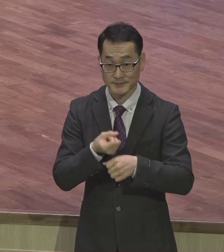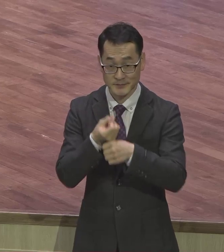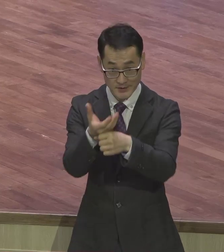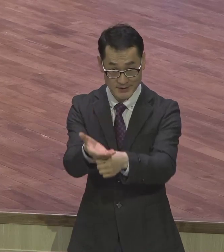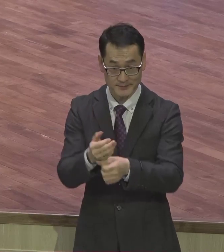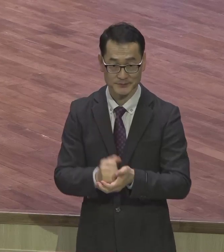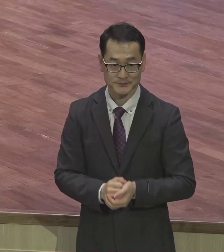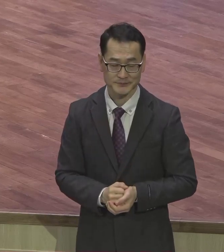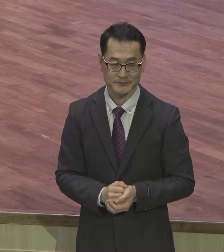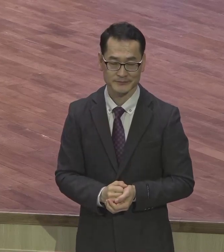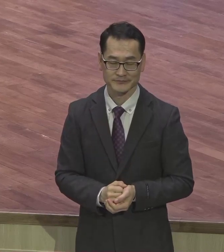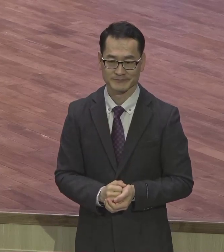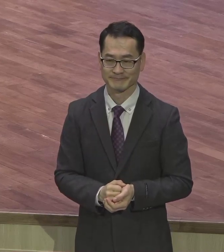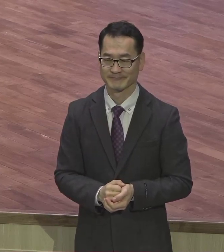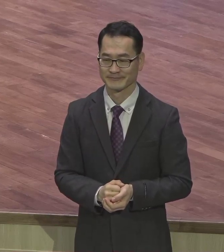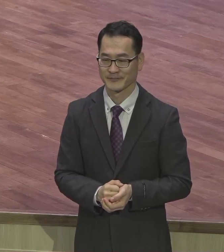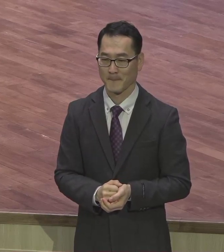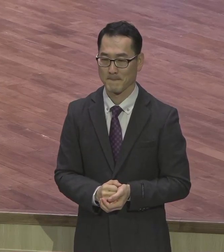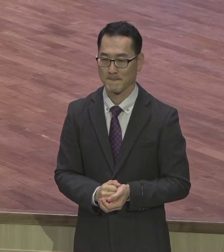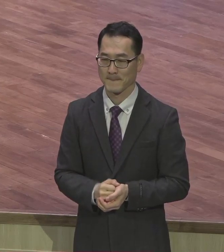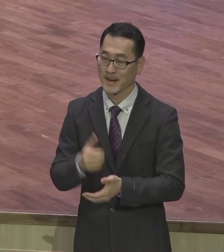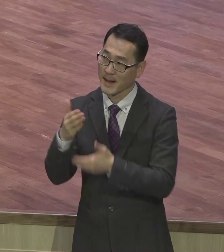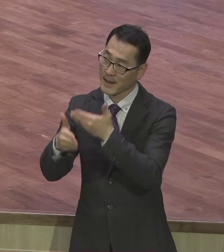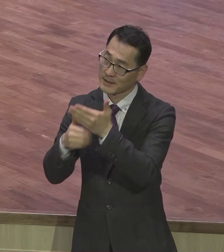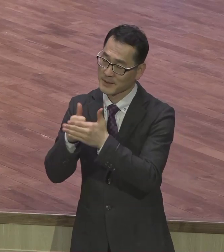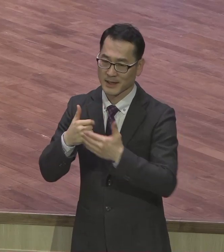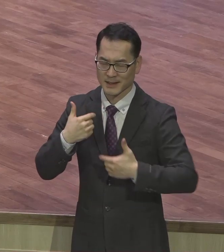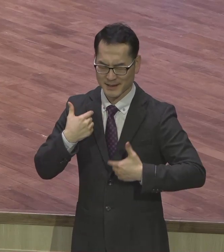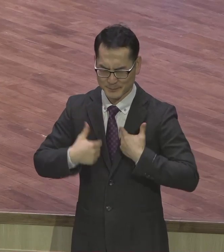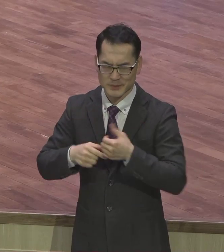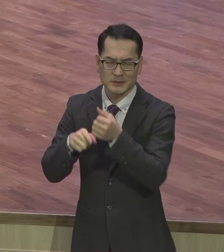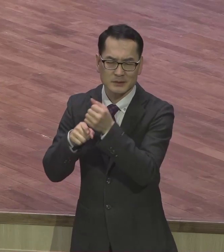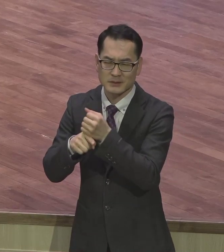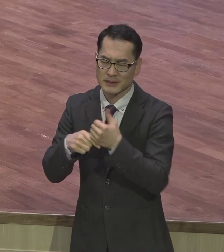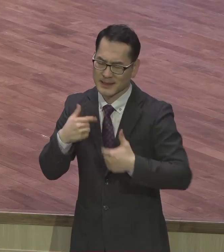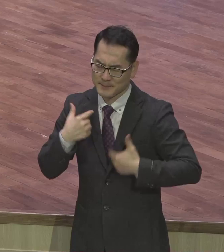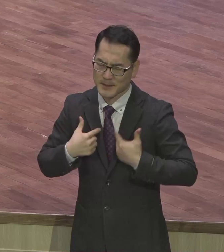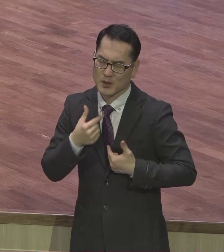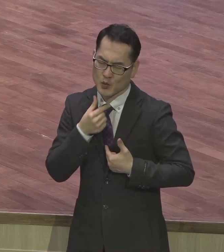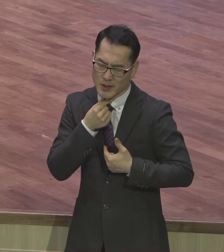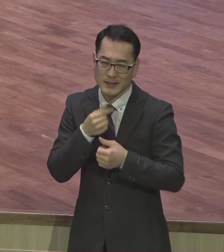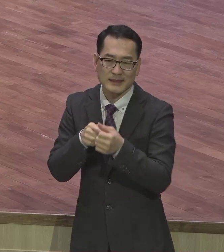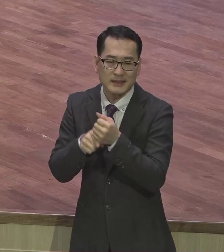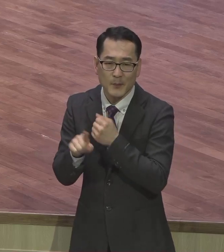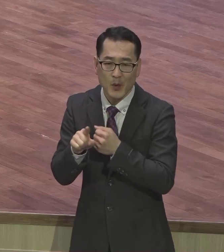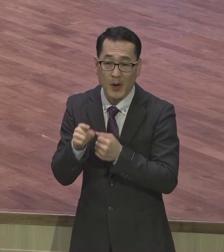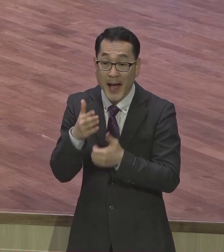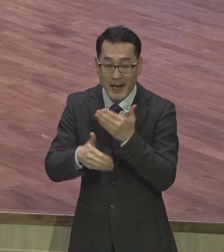하나님이 기뻐하신 뜻이 뭐냐 하나님이 뭘 기뻐하시는가